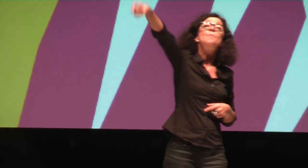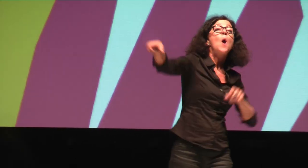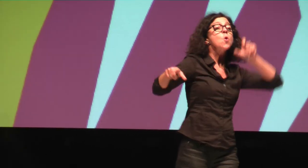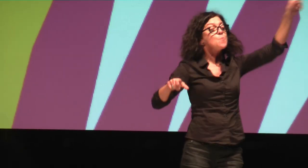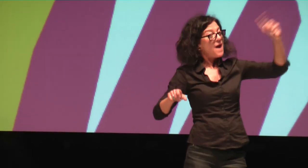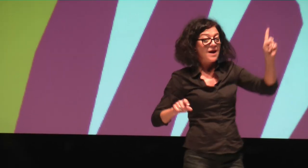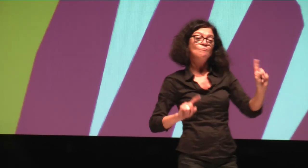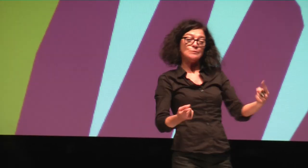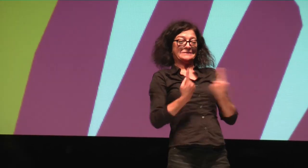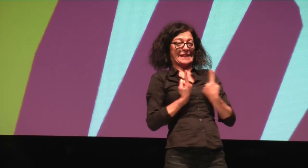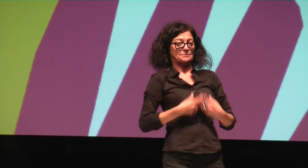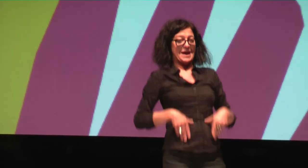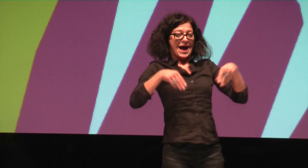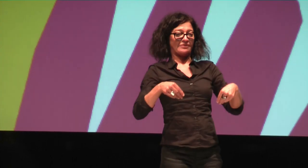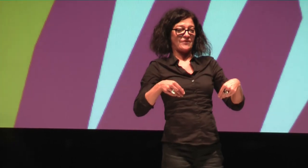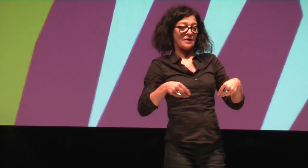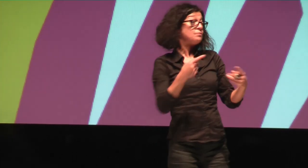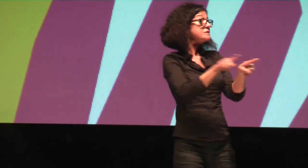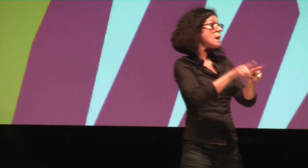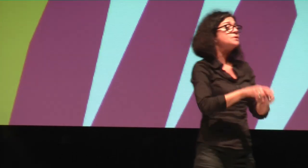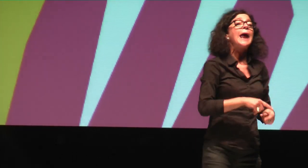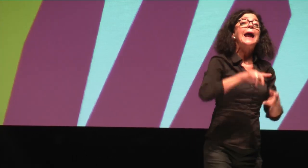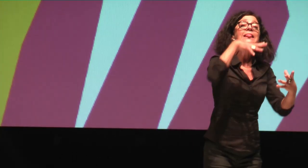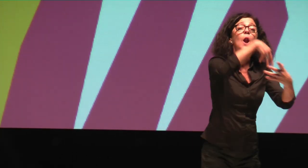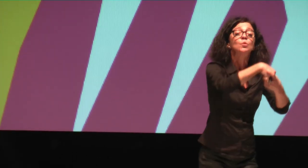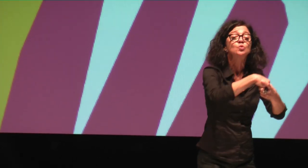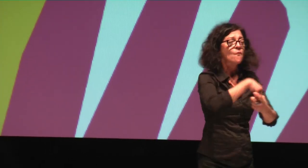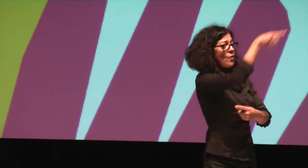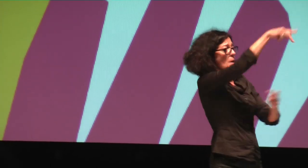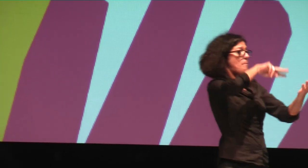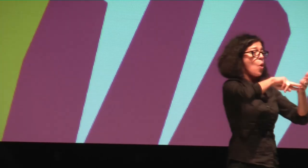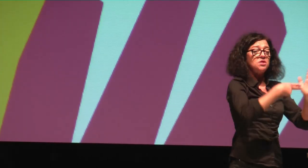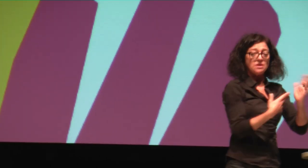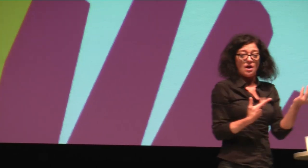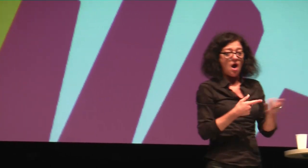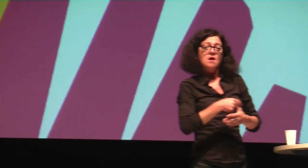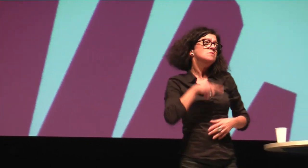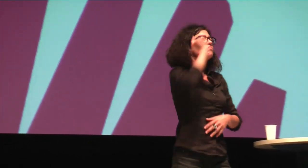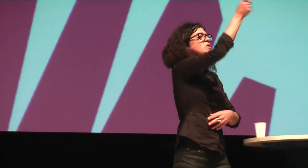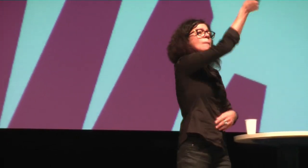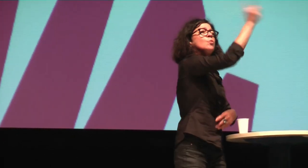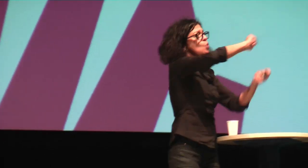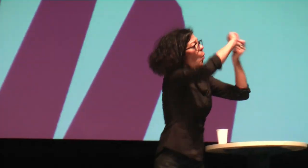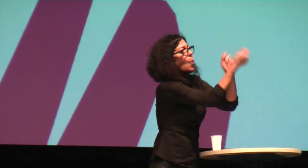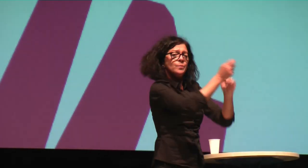das auch annehmen und auch übernehmen. Ich kann nicht bei den anderen anfangen, sondern muss bei mir anfangen. Also, wenn ich